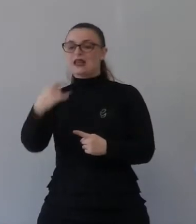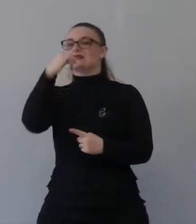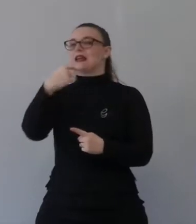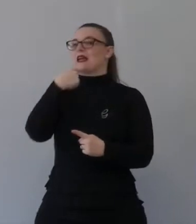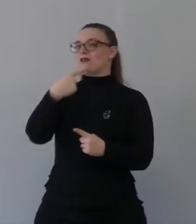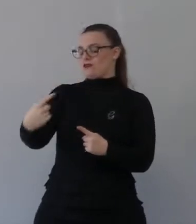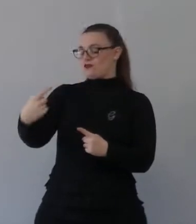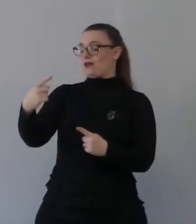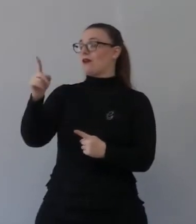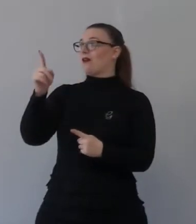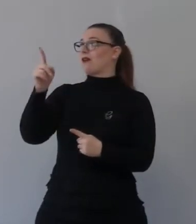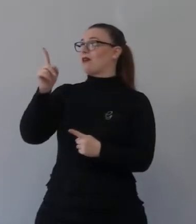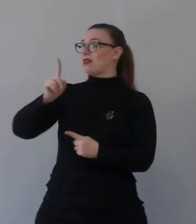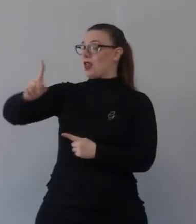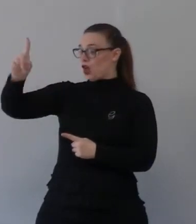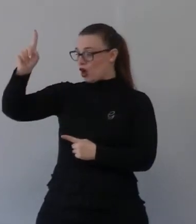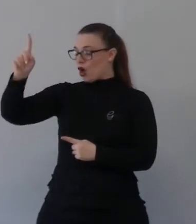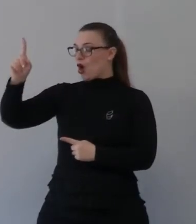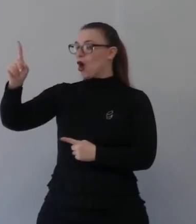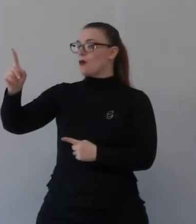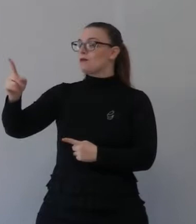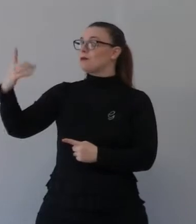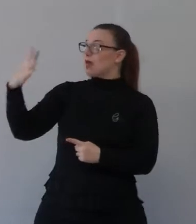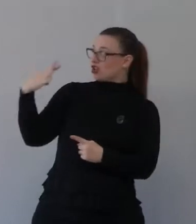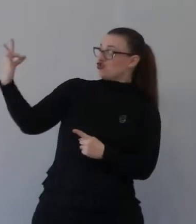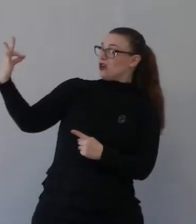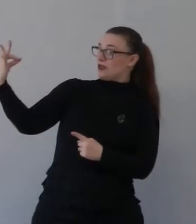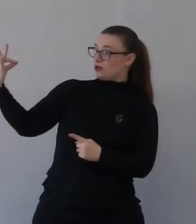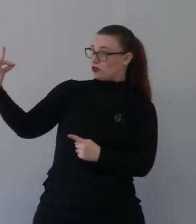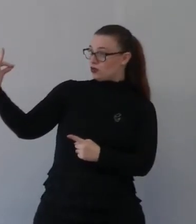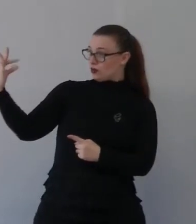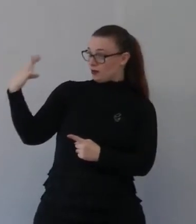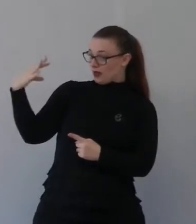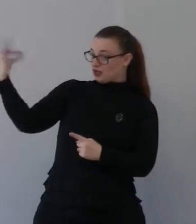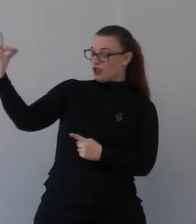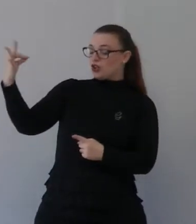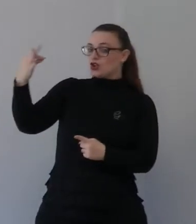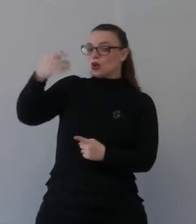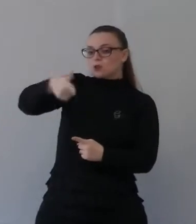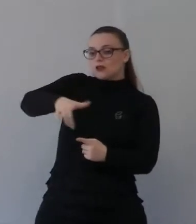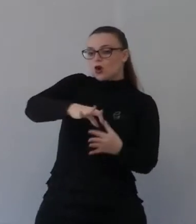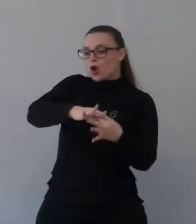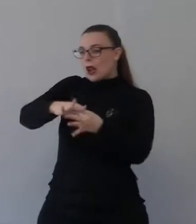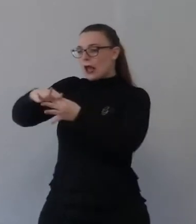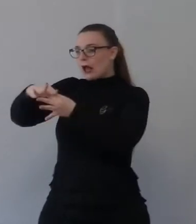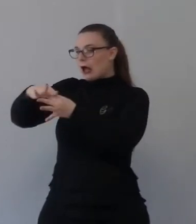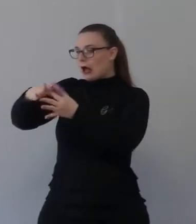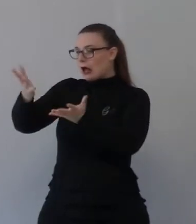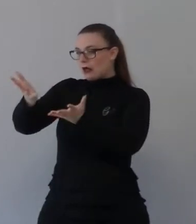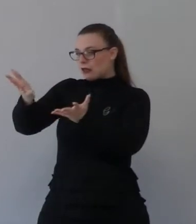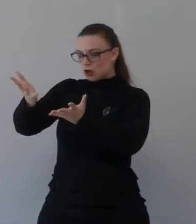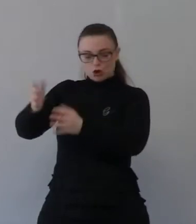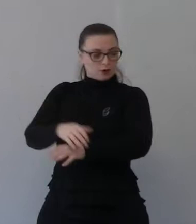del brano. Non so perché nelle traduzioni l'hanno messa lì, perché in pratica il